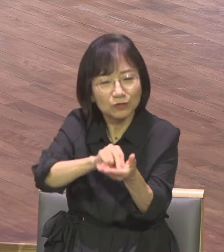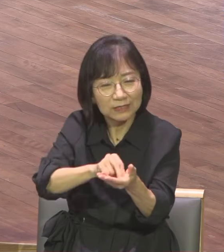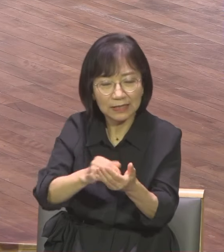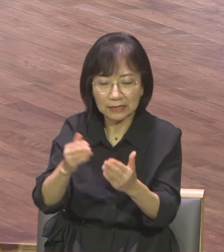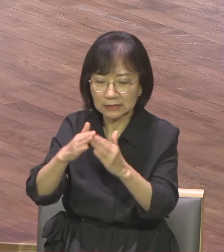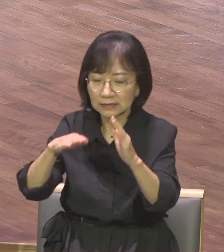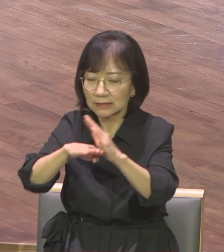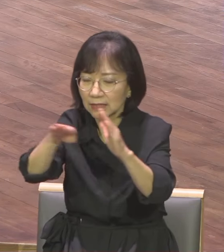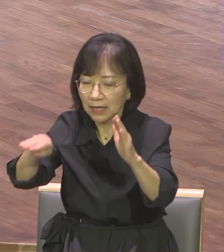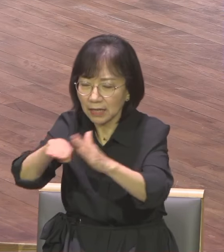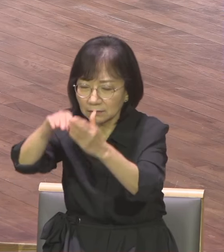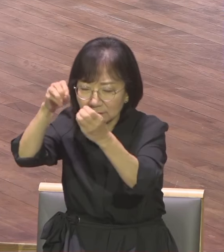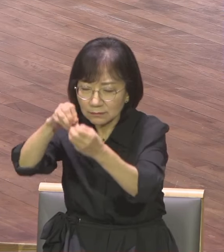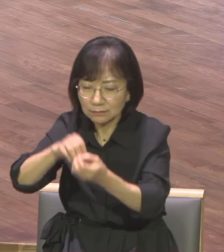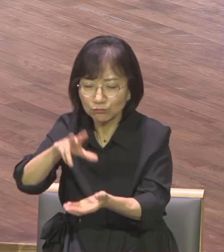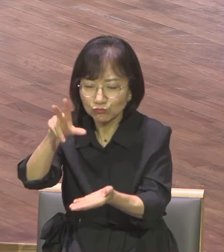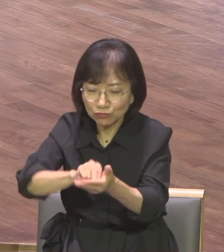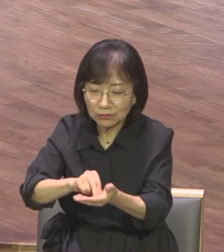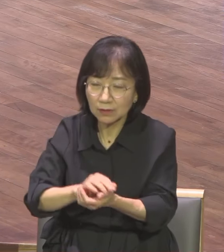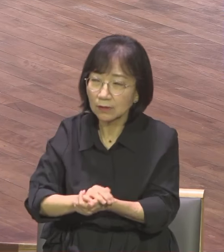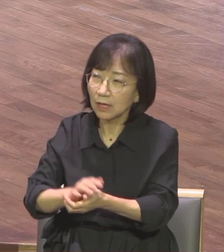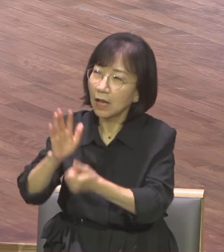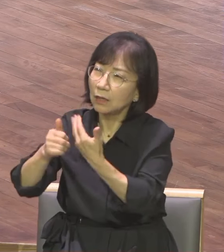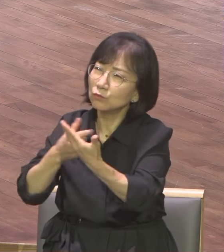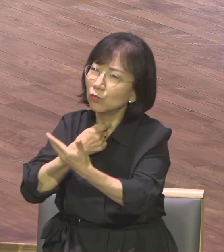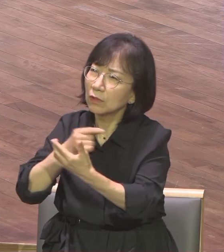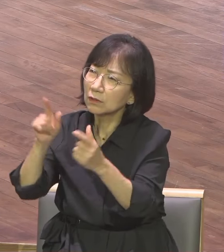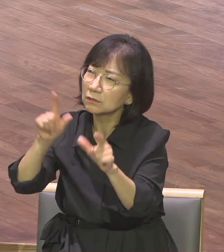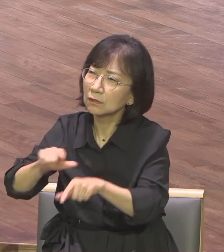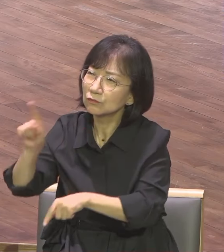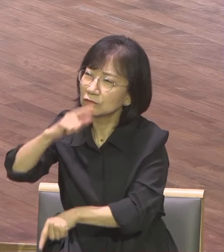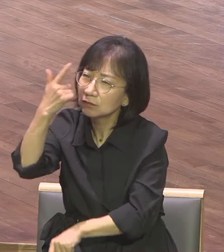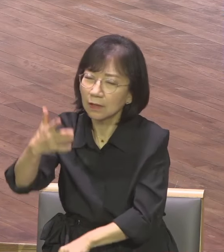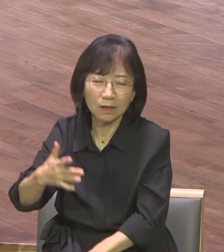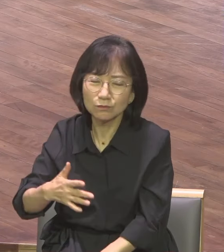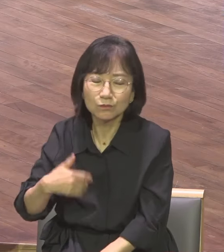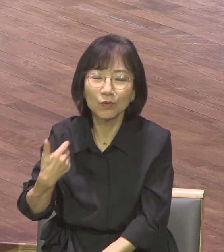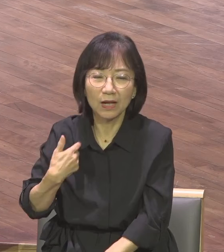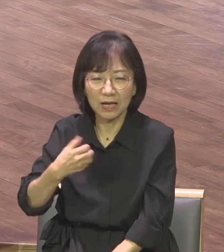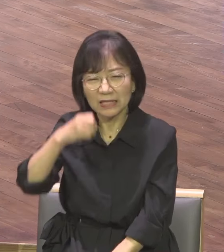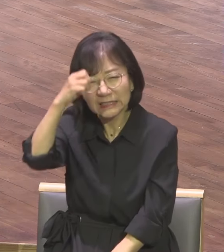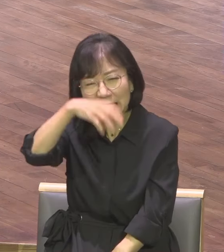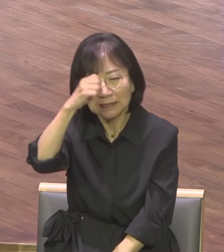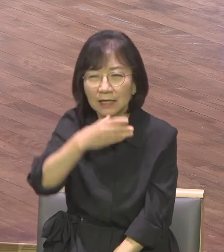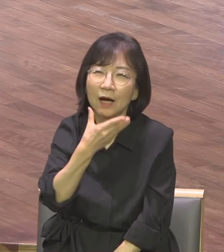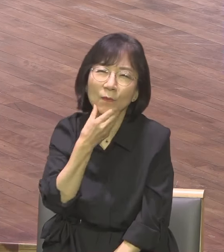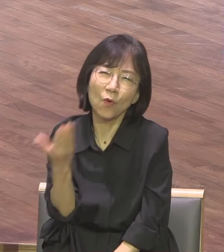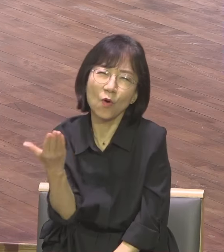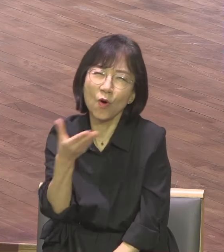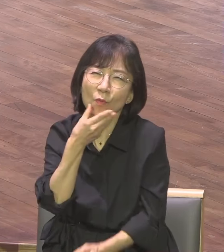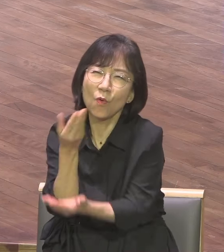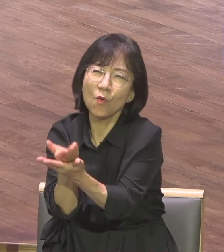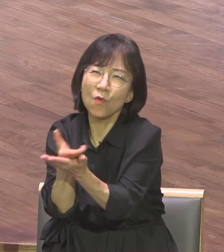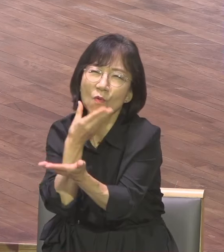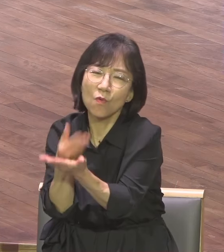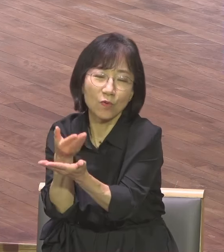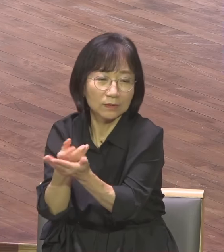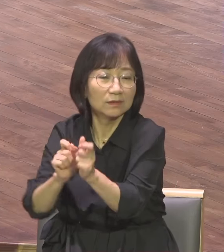삶이 무엇인지 그냥 모르고 막연하게 복복복 받기를 원하는 성도들이 너무 많아요